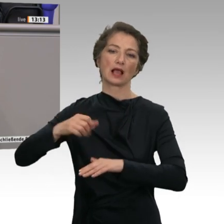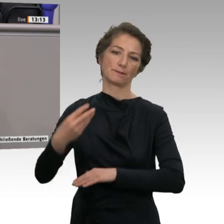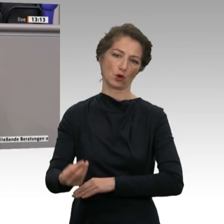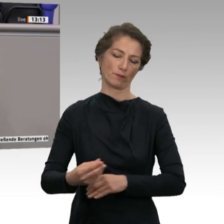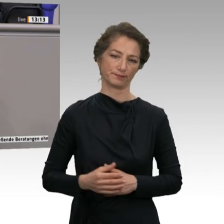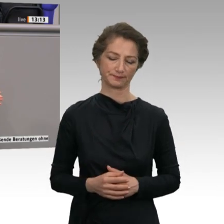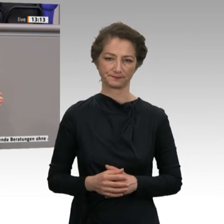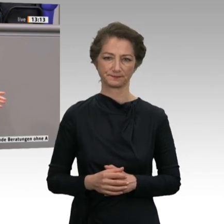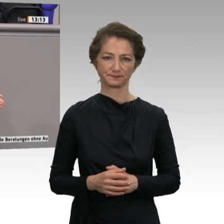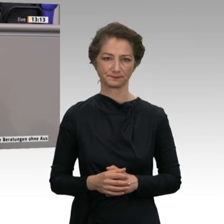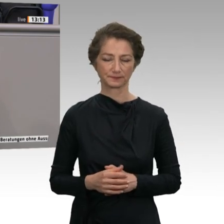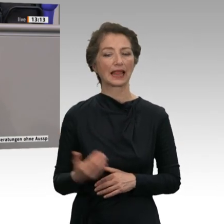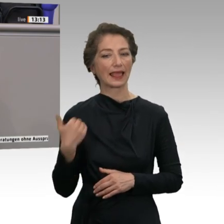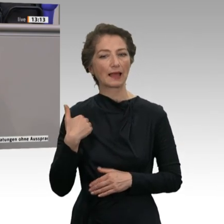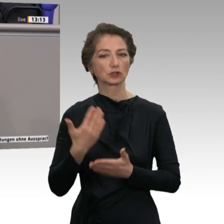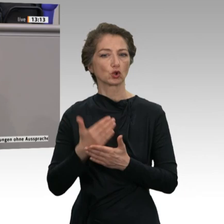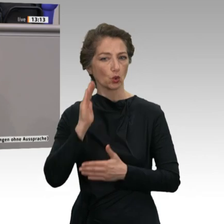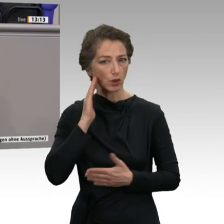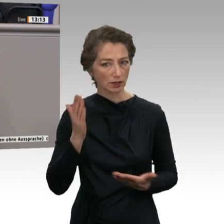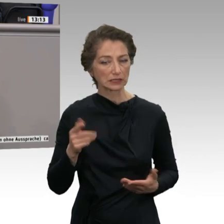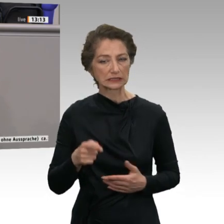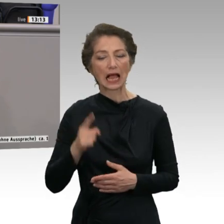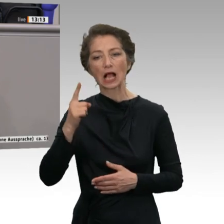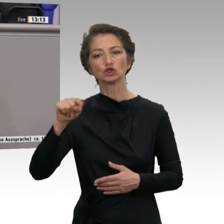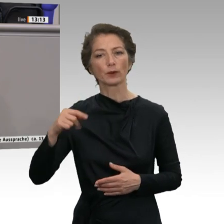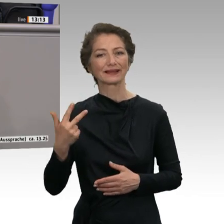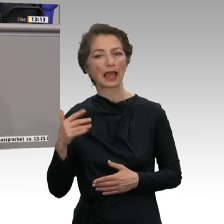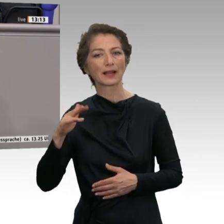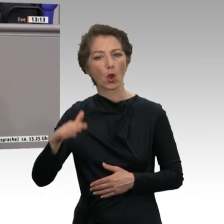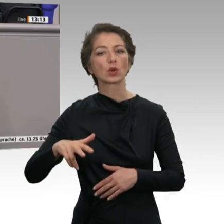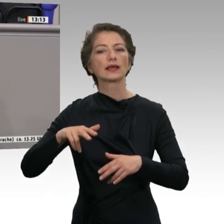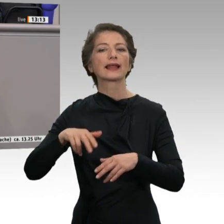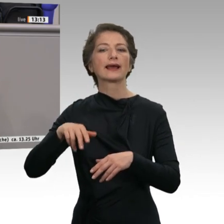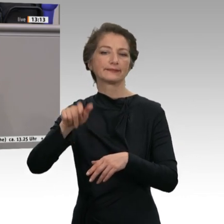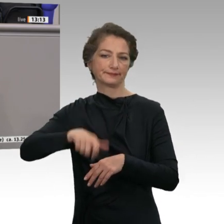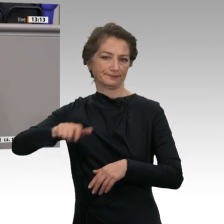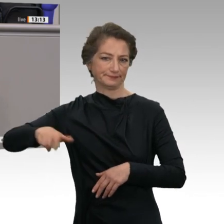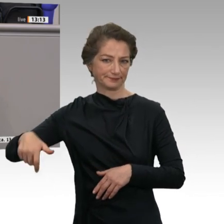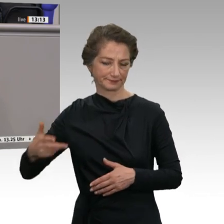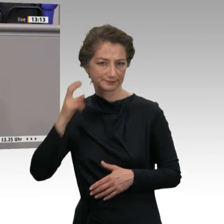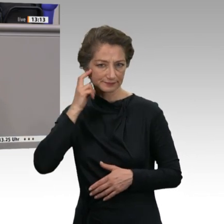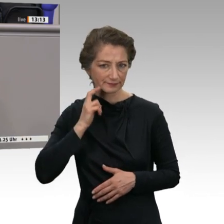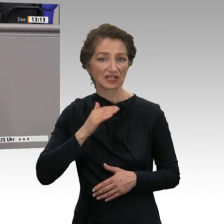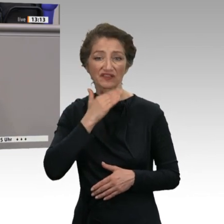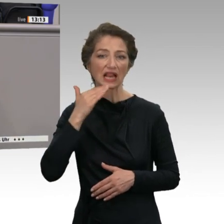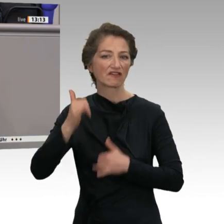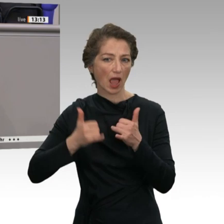Wir haben es eben schon gehört. Das sind circa 1,3 Millionen Rentnerinnen und Rentner, darunter viele Frauen und Menschen in